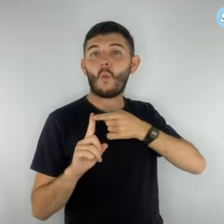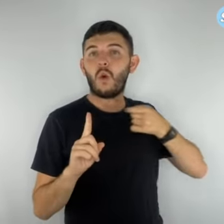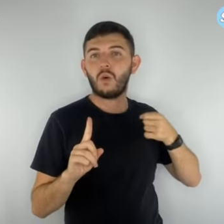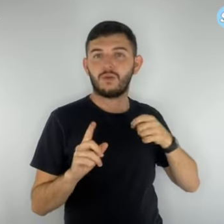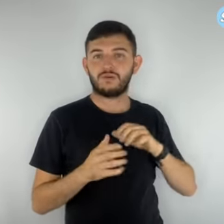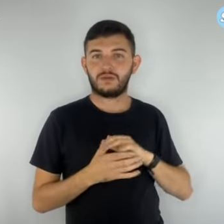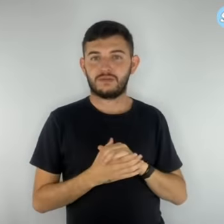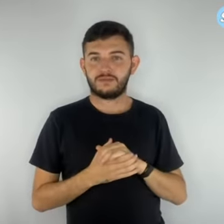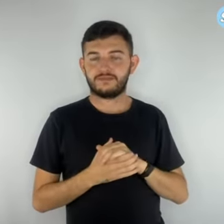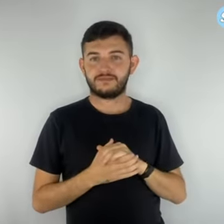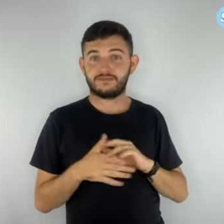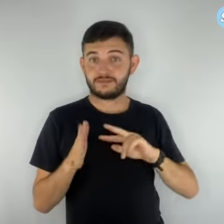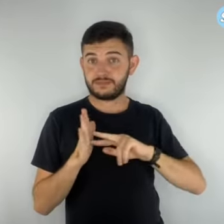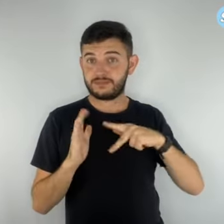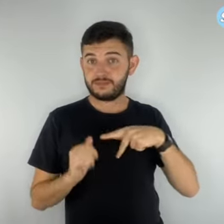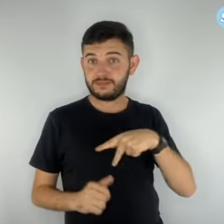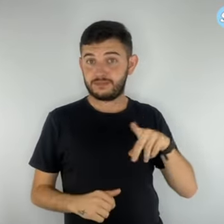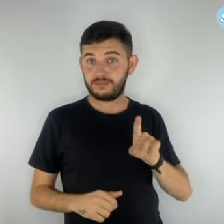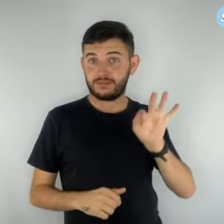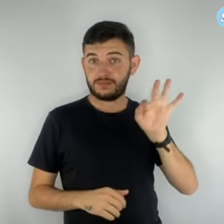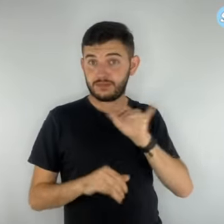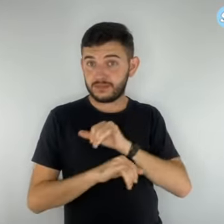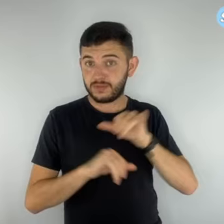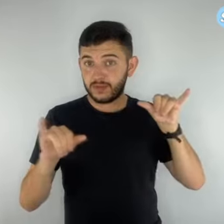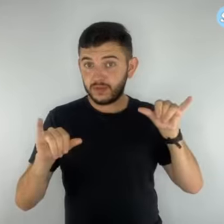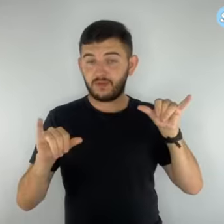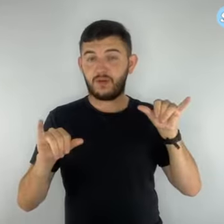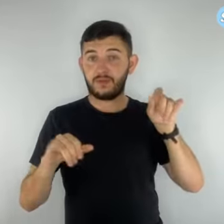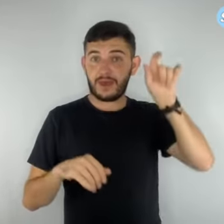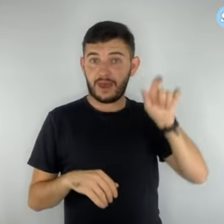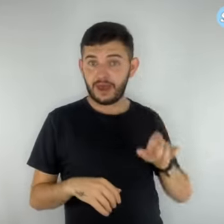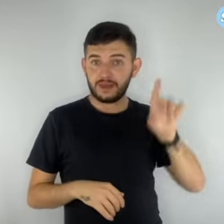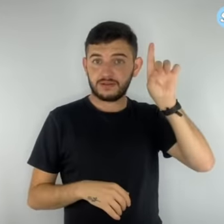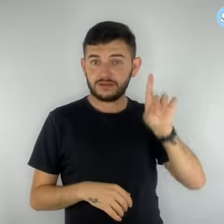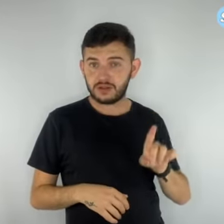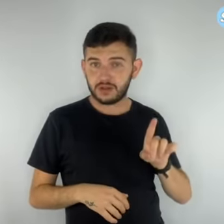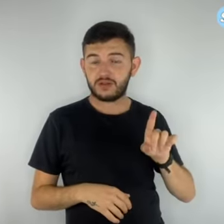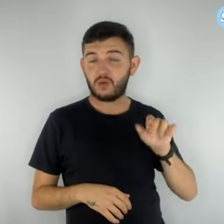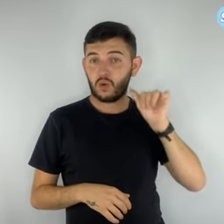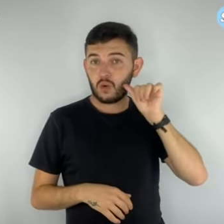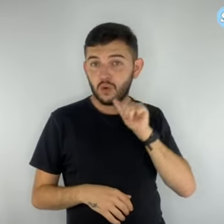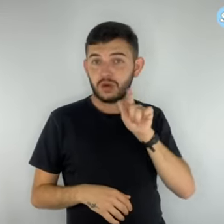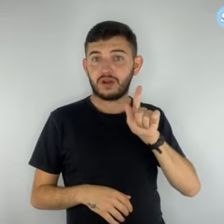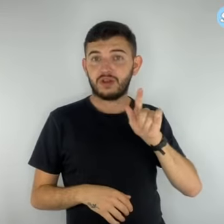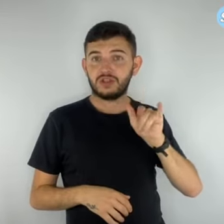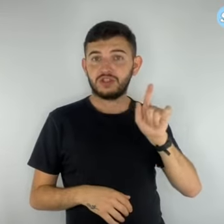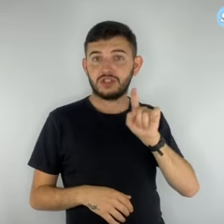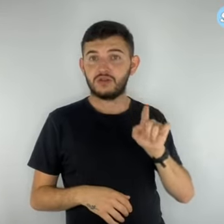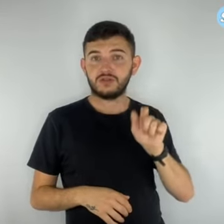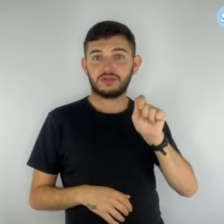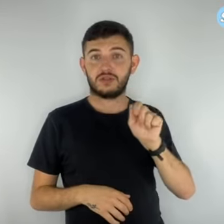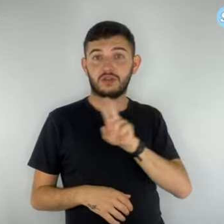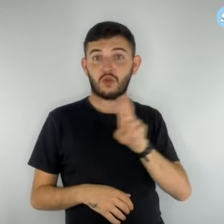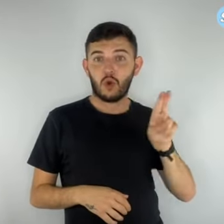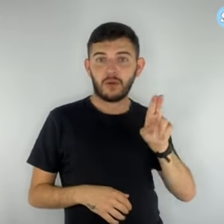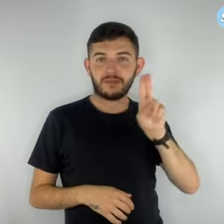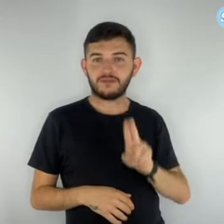estão usando o nome da diretora do sindicato, Gilza Camilo, para aplicar golpes na categoria. A